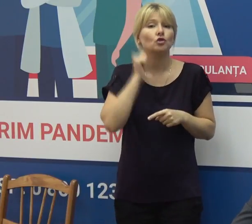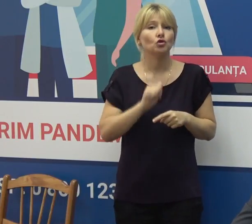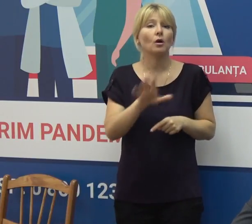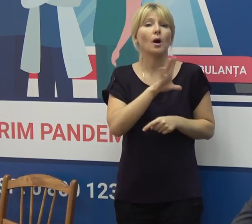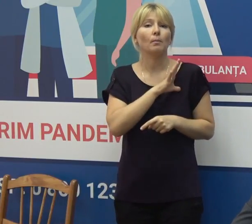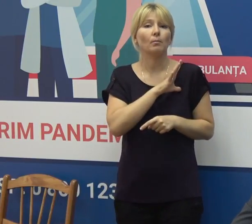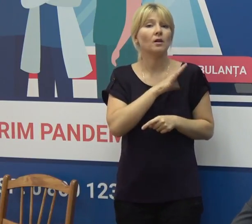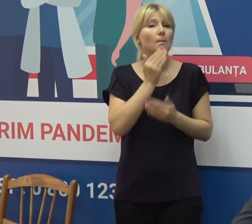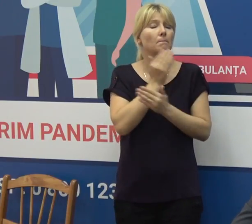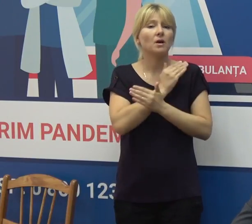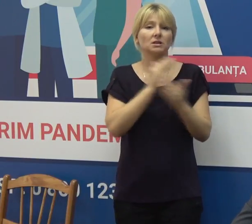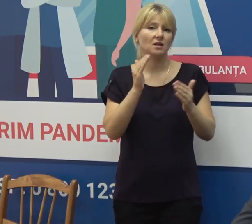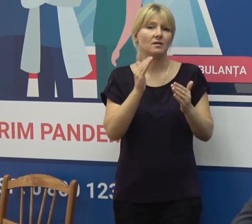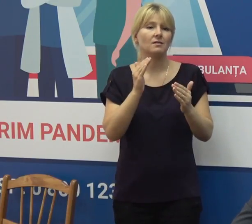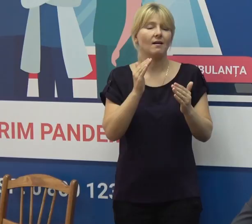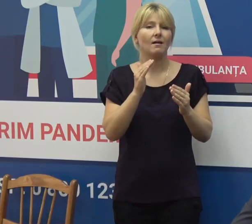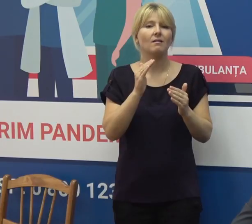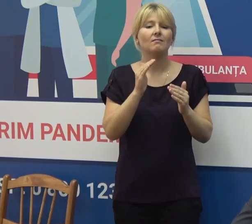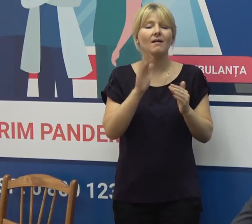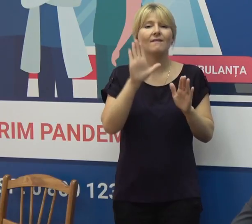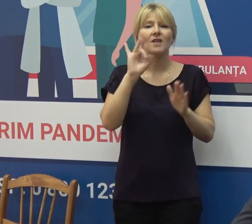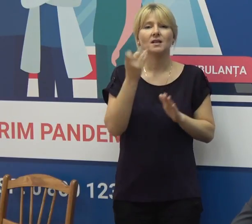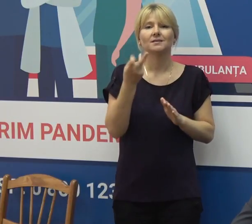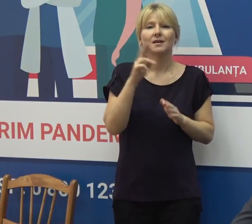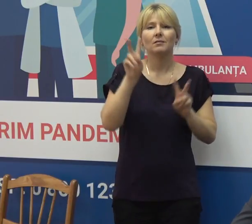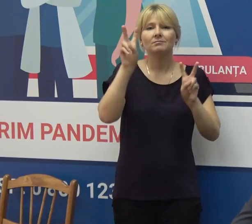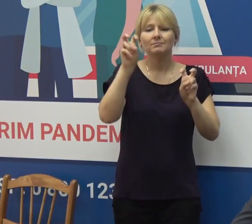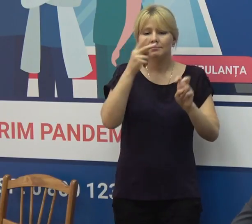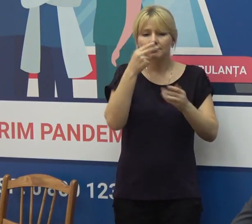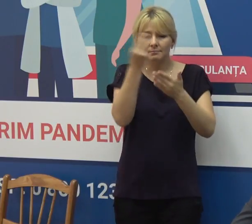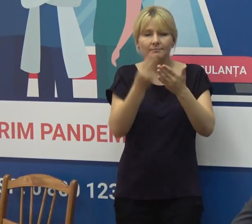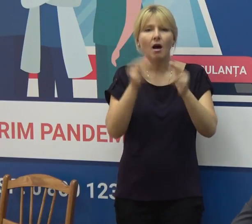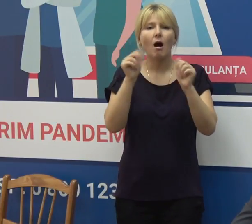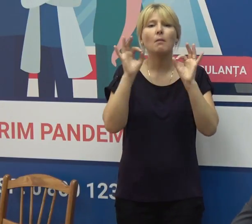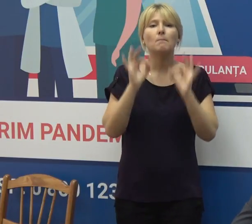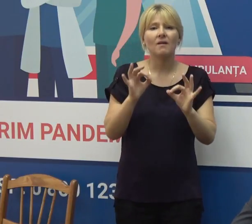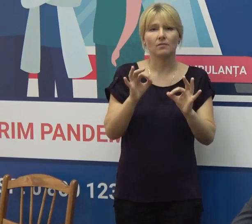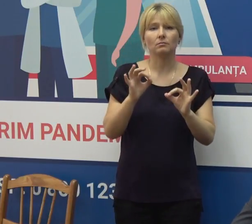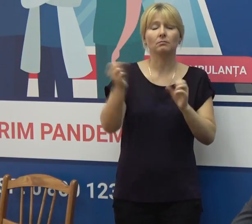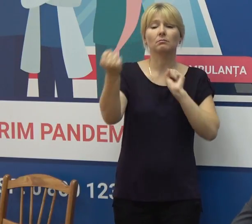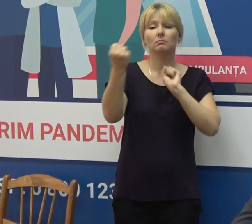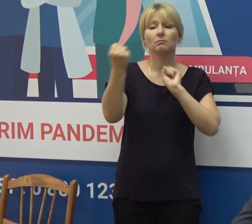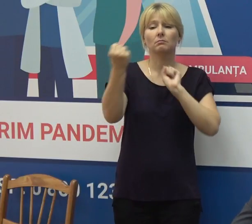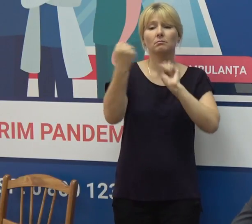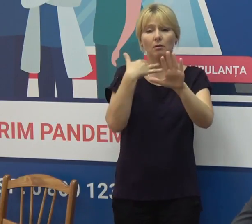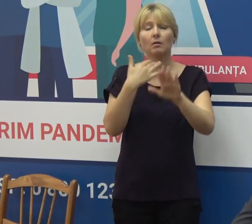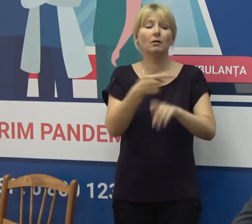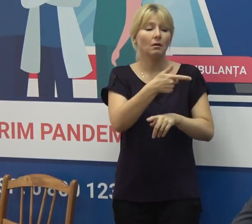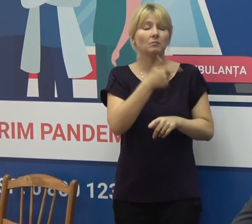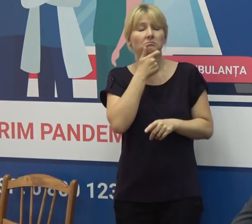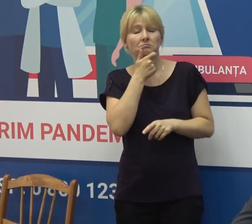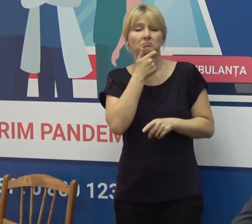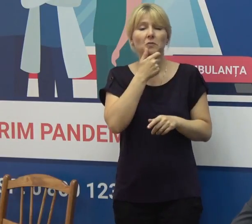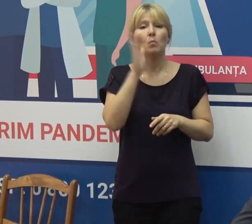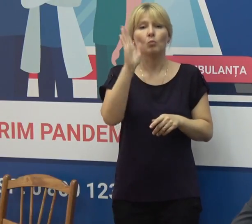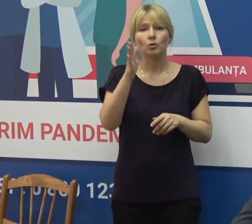expediată ultima versiune oficială ajustată și deja urmează lansarea testării pentru asigurarea